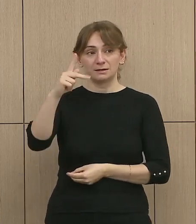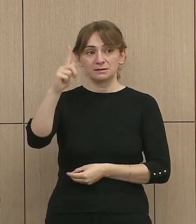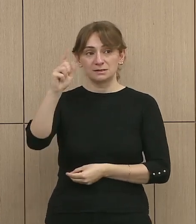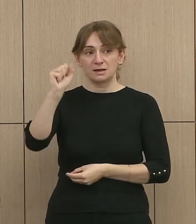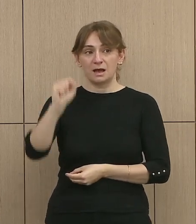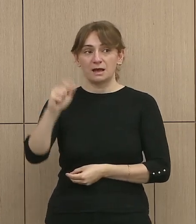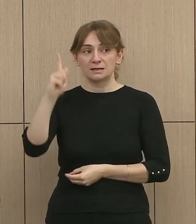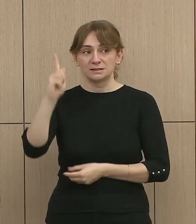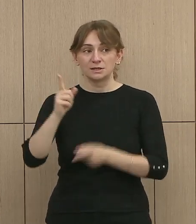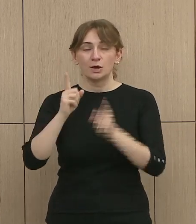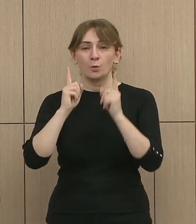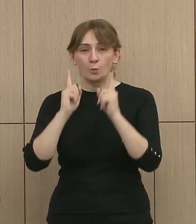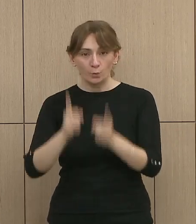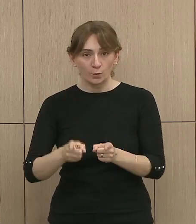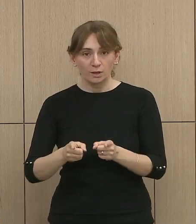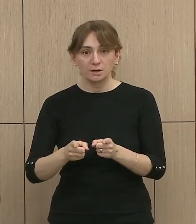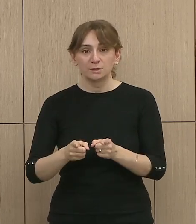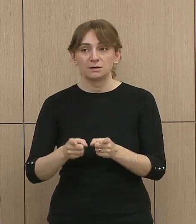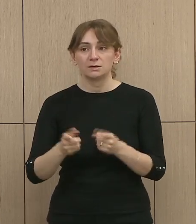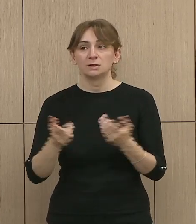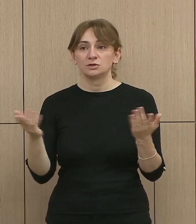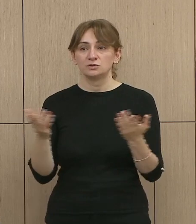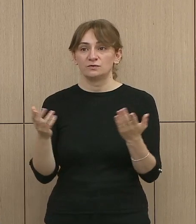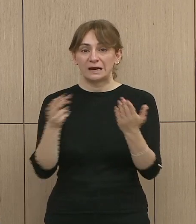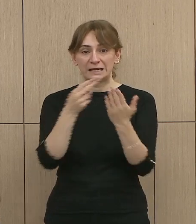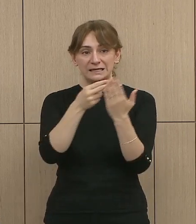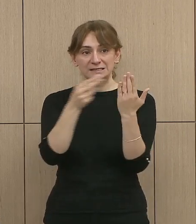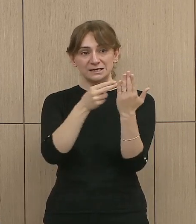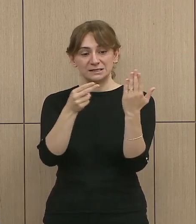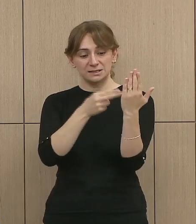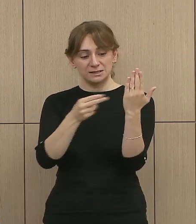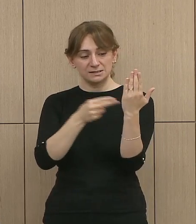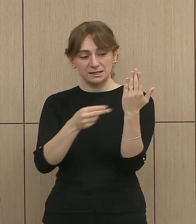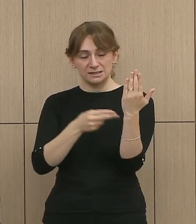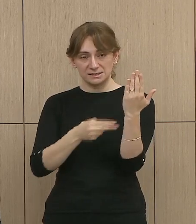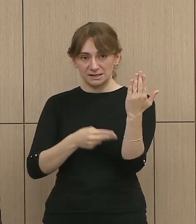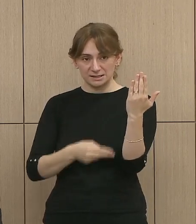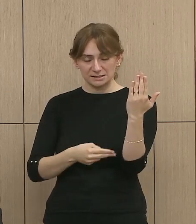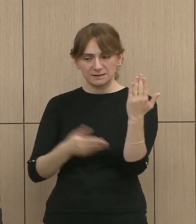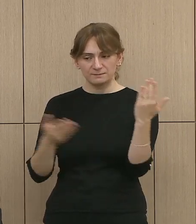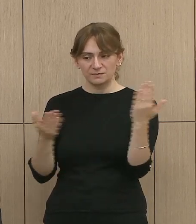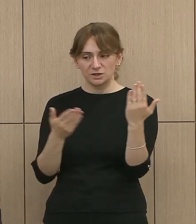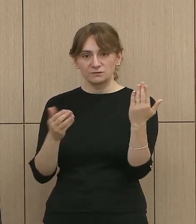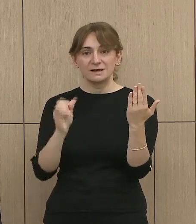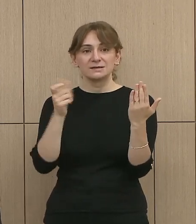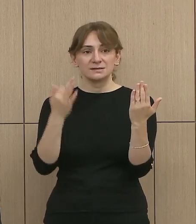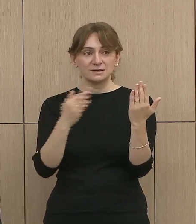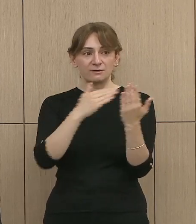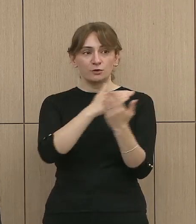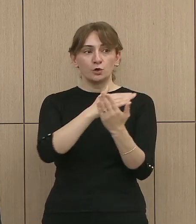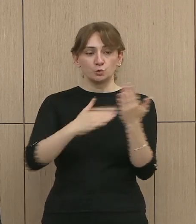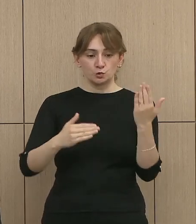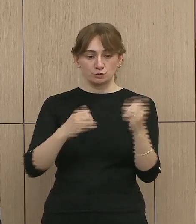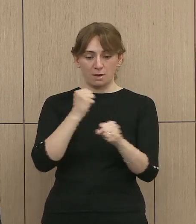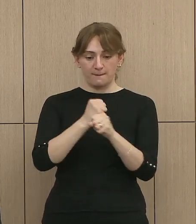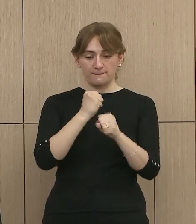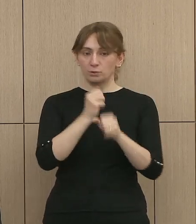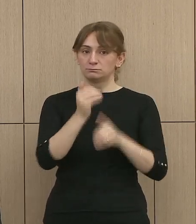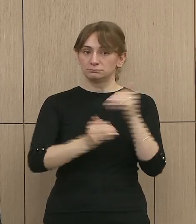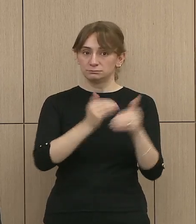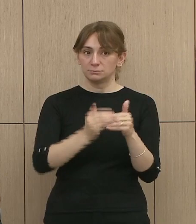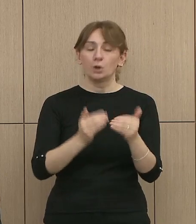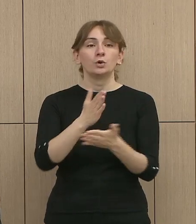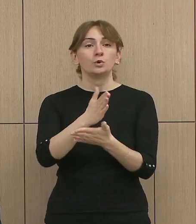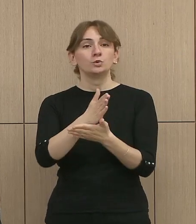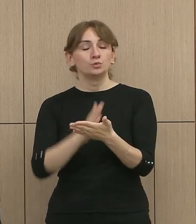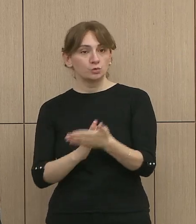para prakisht të përgatisi një list të antarve të grupave të nëmërimit, kjo në bashkumi me përfajsu së partive politike, të cilë do